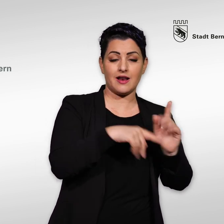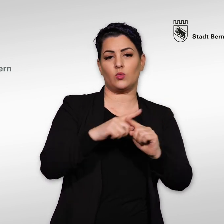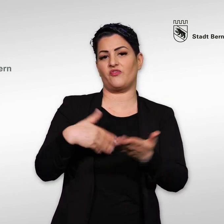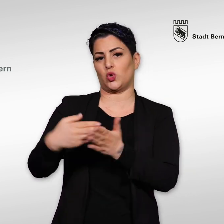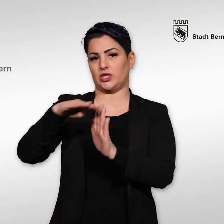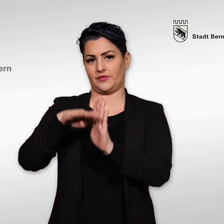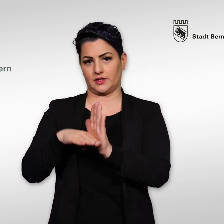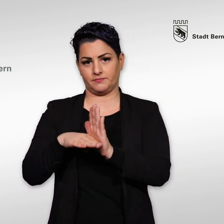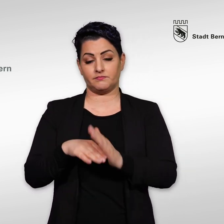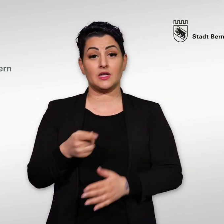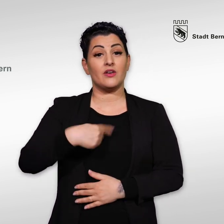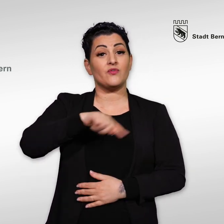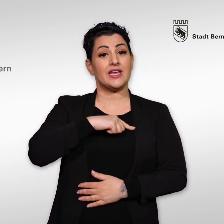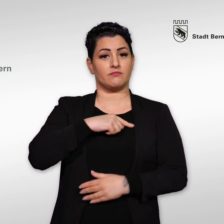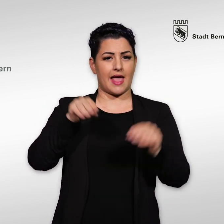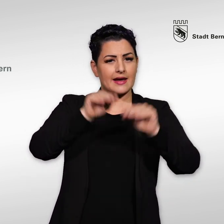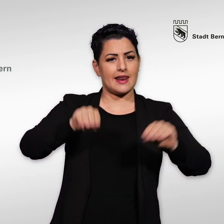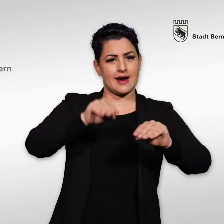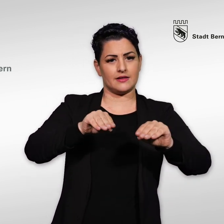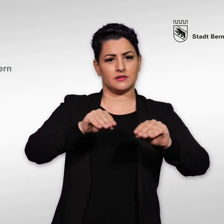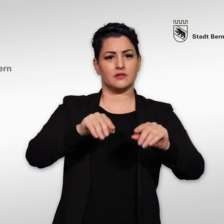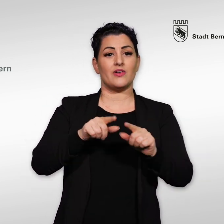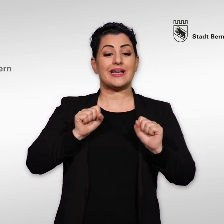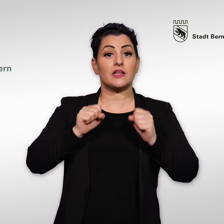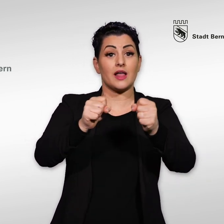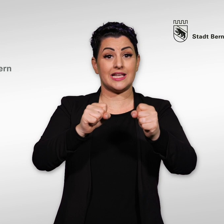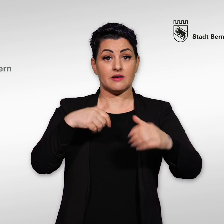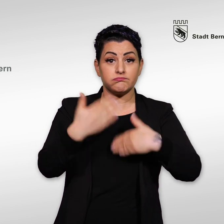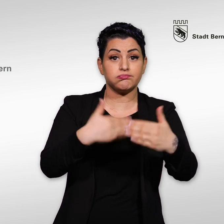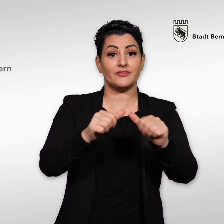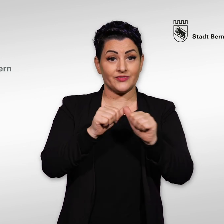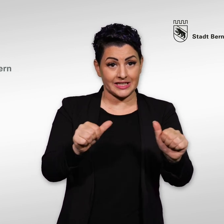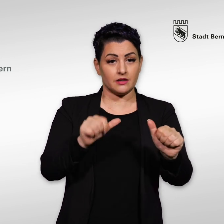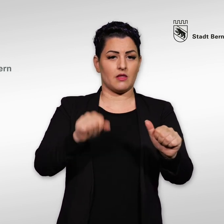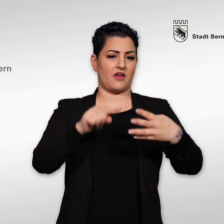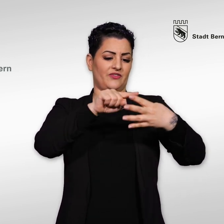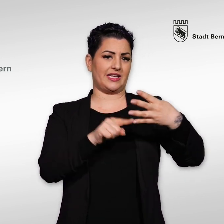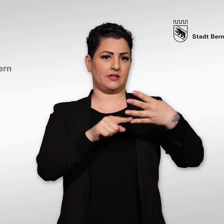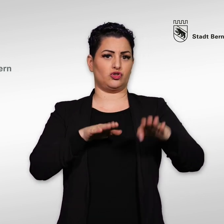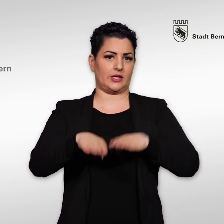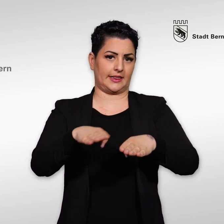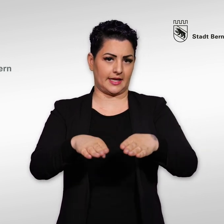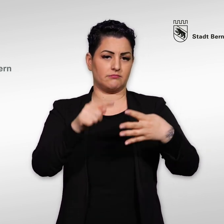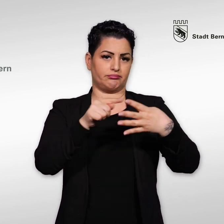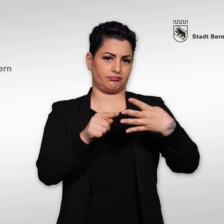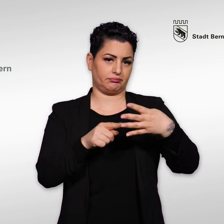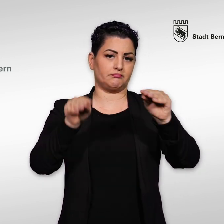Abstimmung kommt, gibt es verschiedene Regeln und Vorschriften. Wir erklären Ihnen in vier Schritten, wie Sie eine Initiative